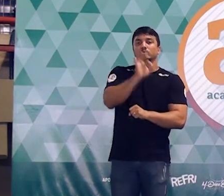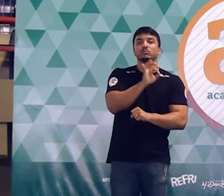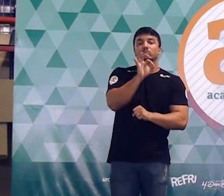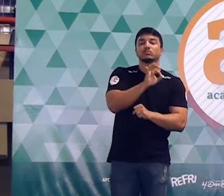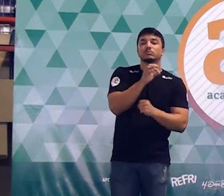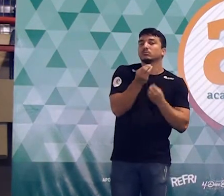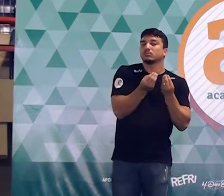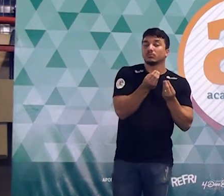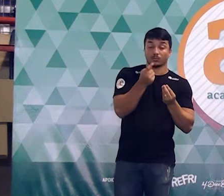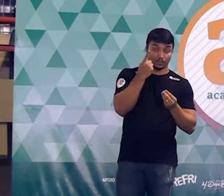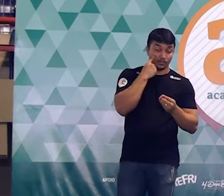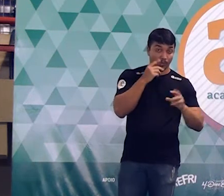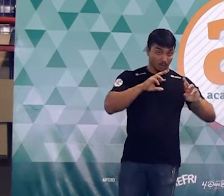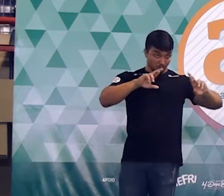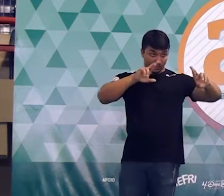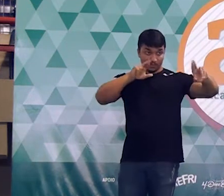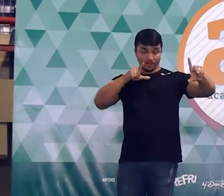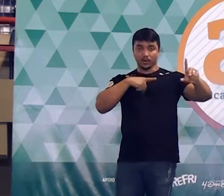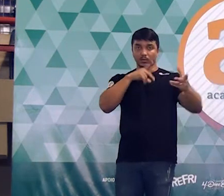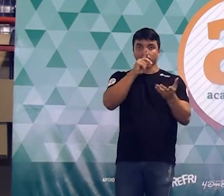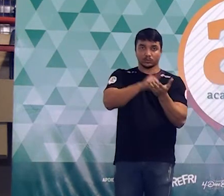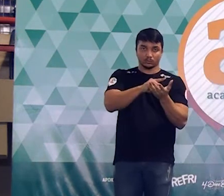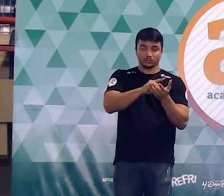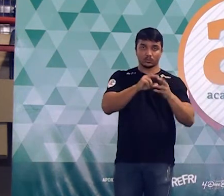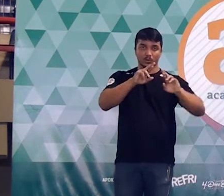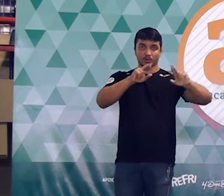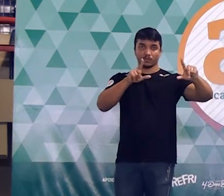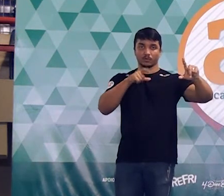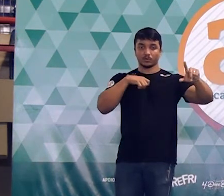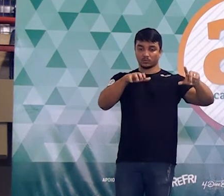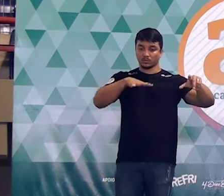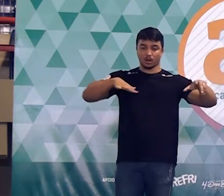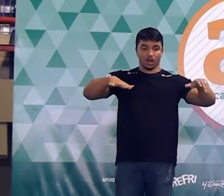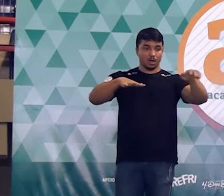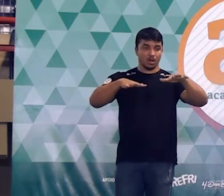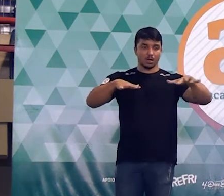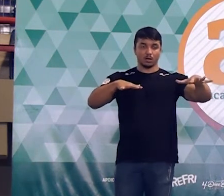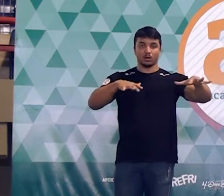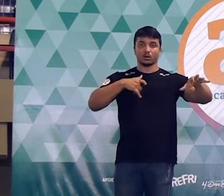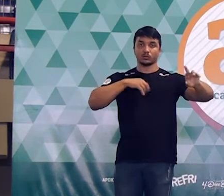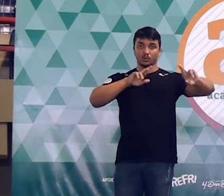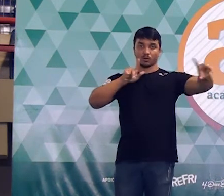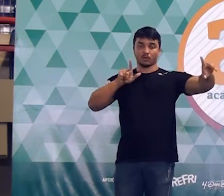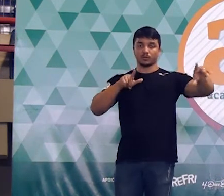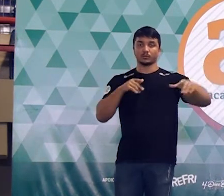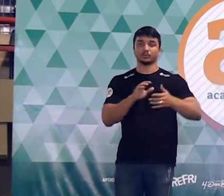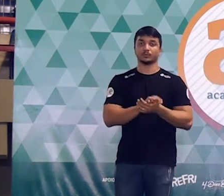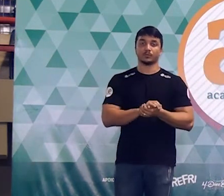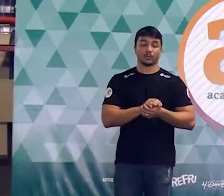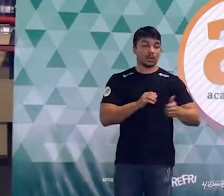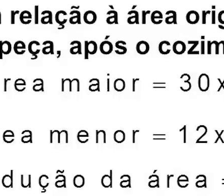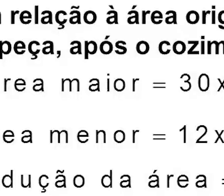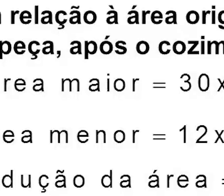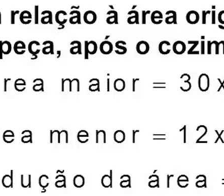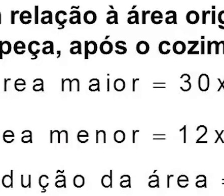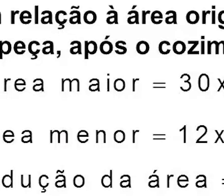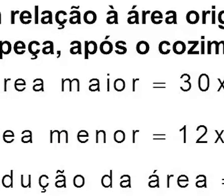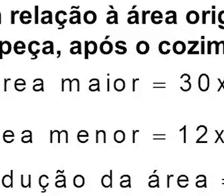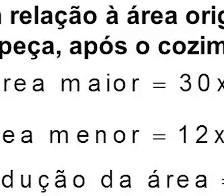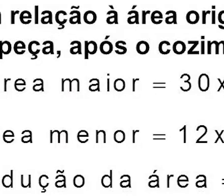Primeiro, eu vou calcular a diferença absoluta, que é a diferença de uma área para outra. Então, eu vou fazer o seguinte. A área maior era